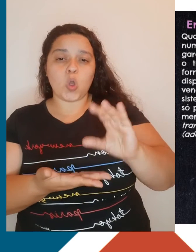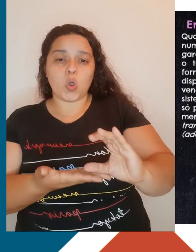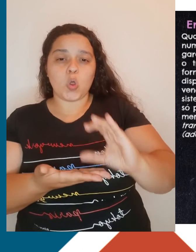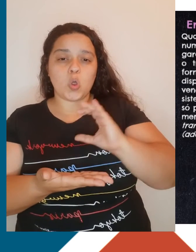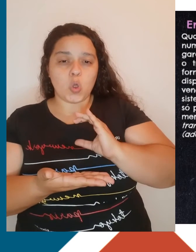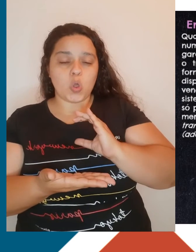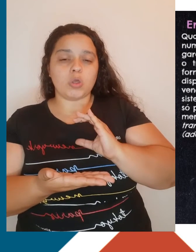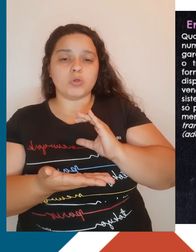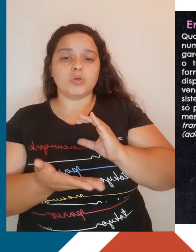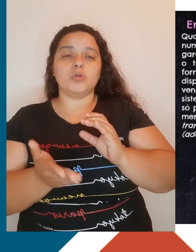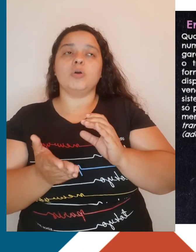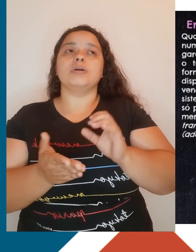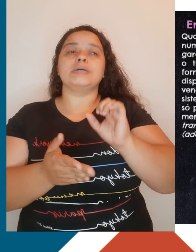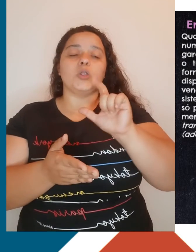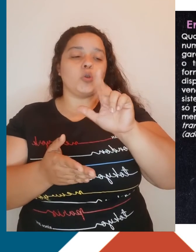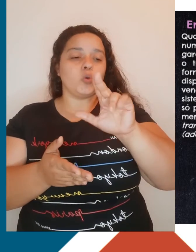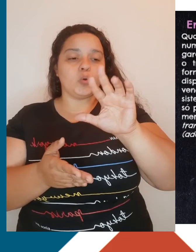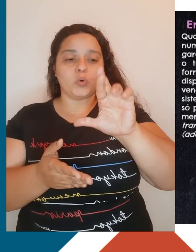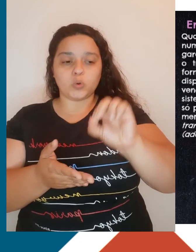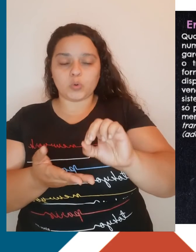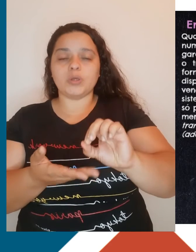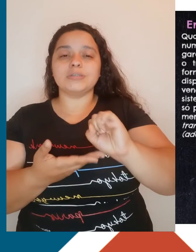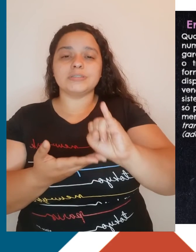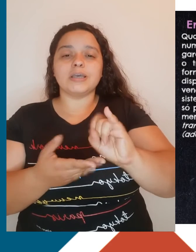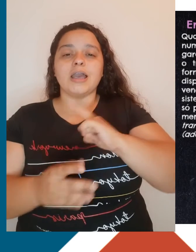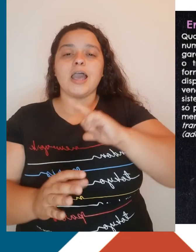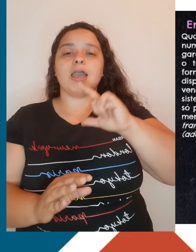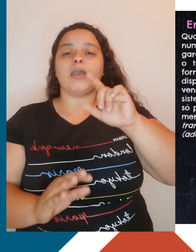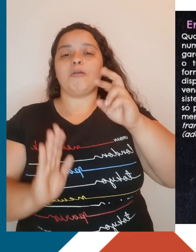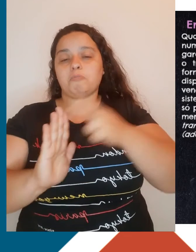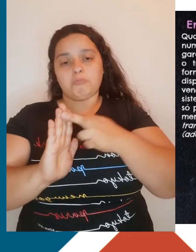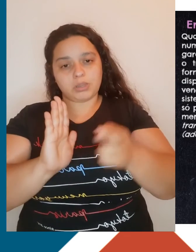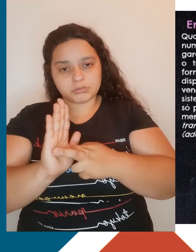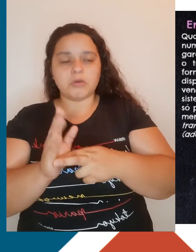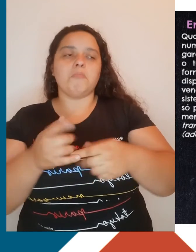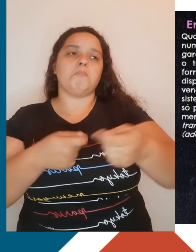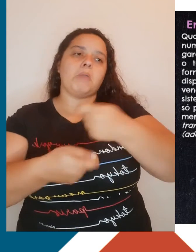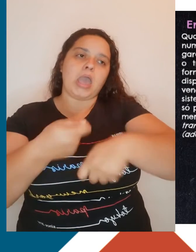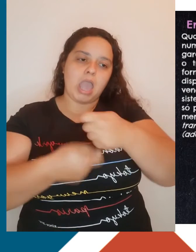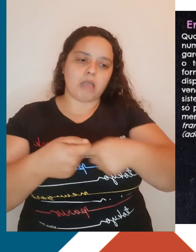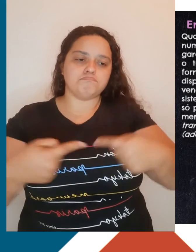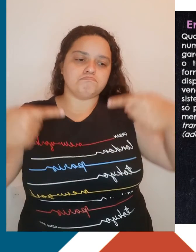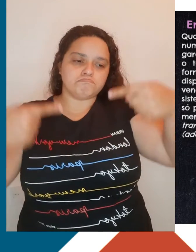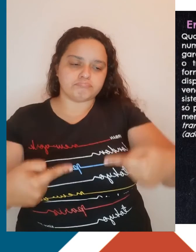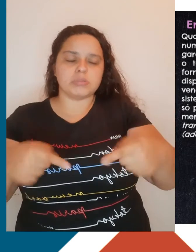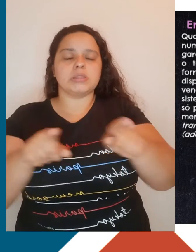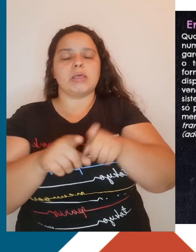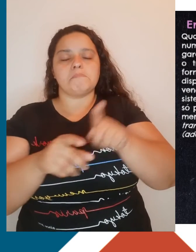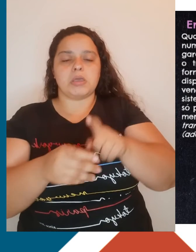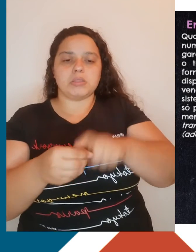se se garante a autorregulação por meio de mercados competitivos e interdependentes. O texto foi